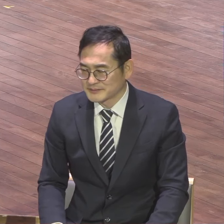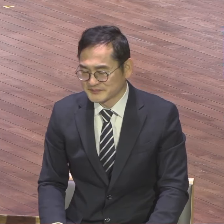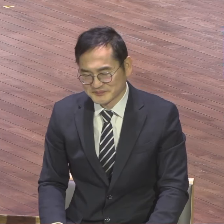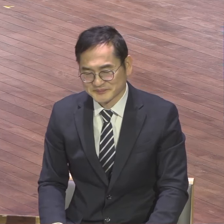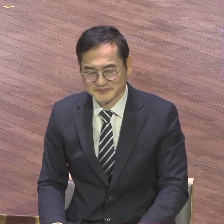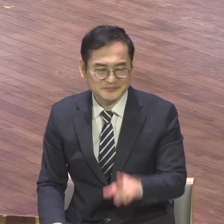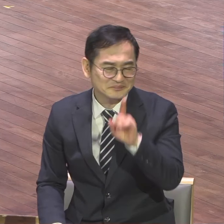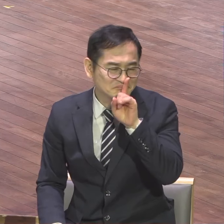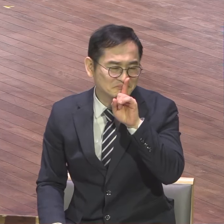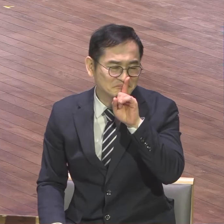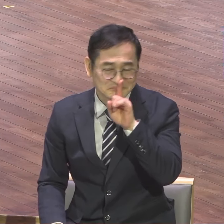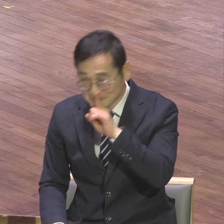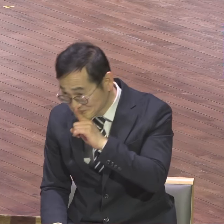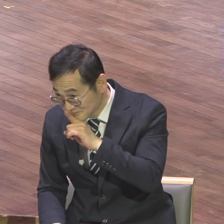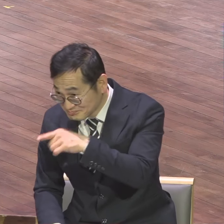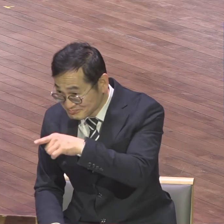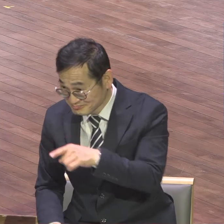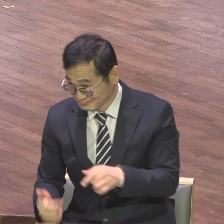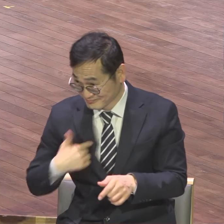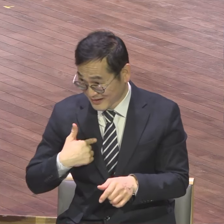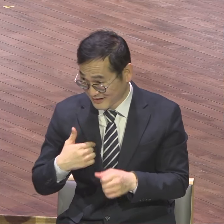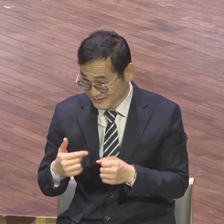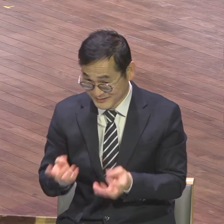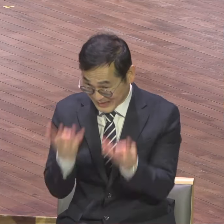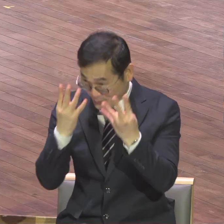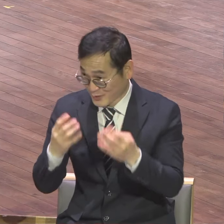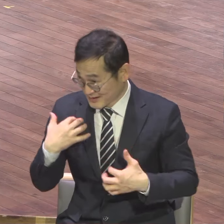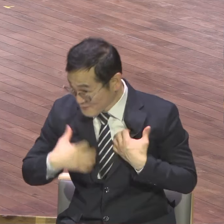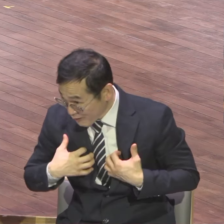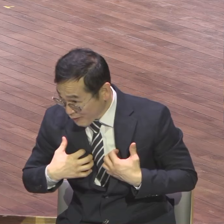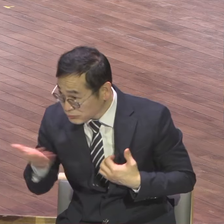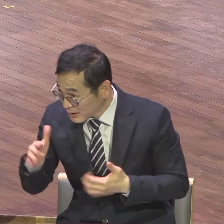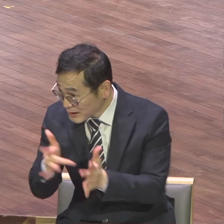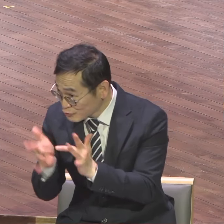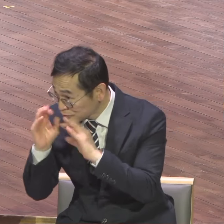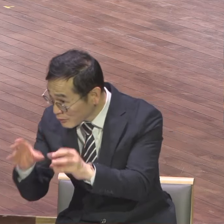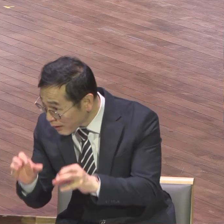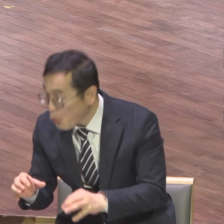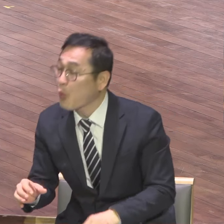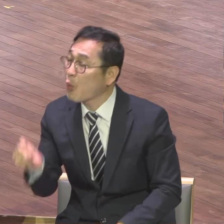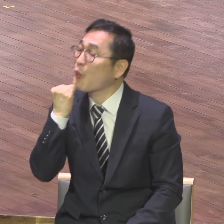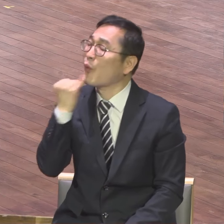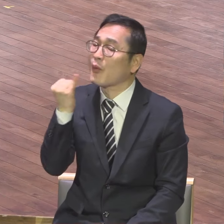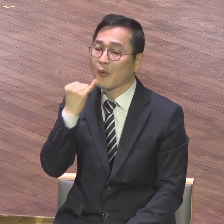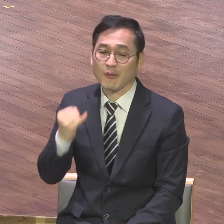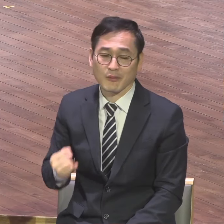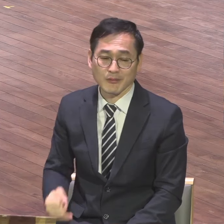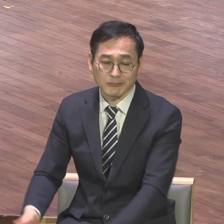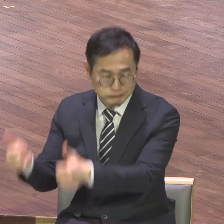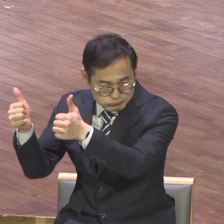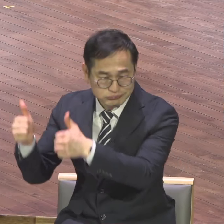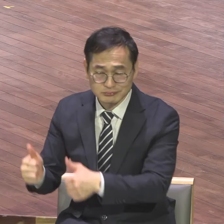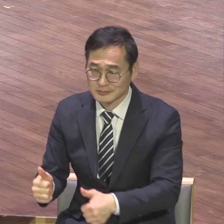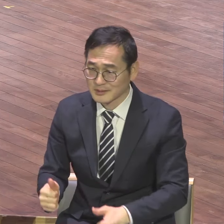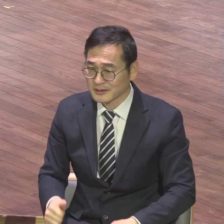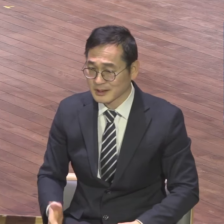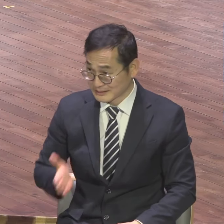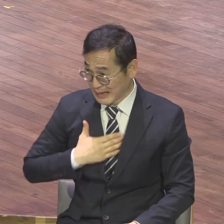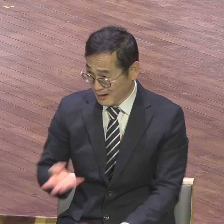증거되면 나는 기뻐하고 또한 기뻐하리라 누구 하든지 누가 하든지 가래 보험만 증거됐다 하면